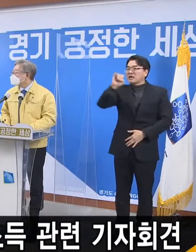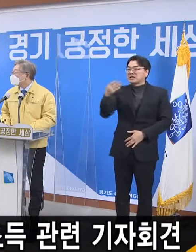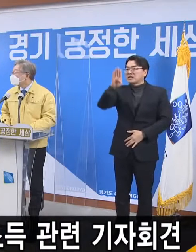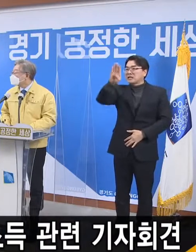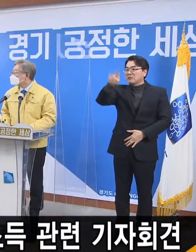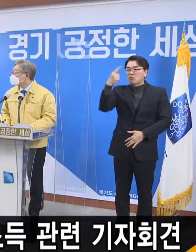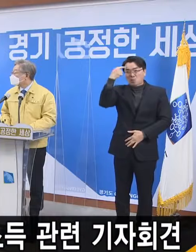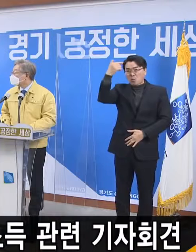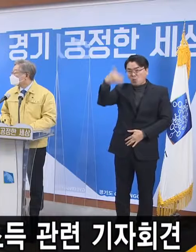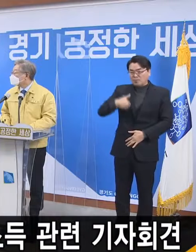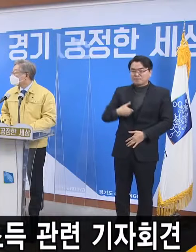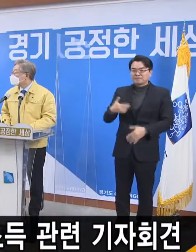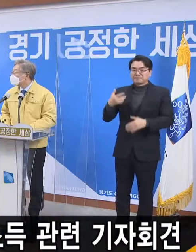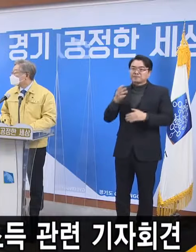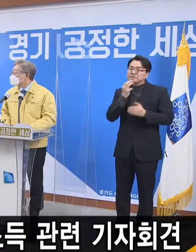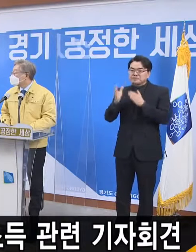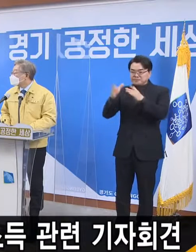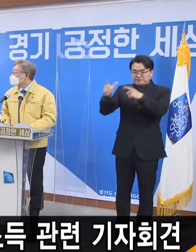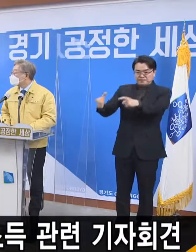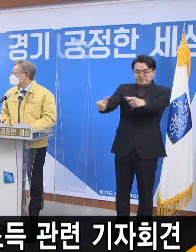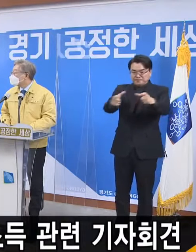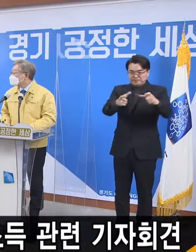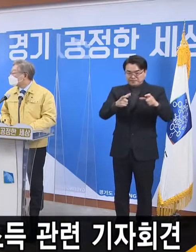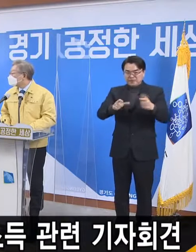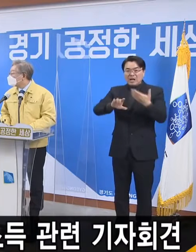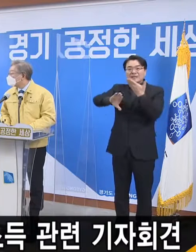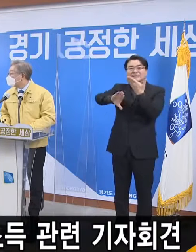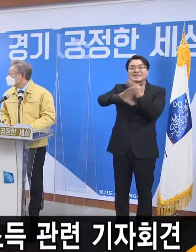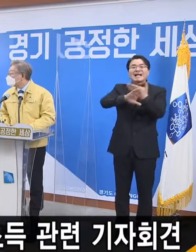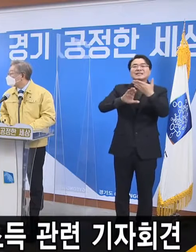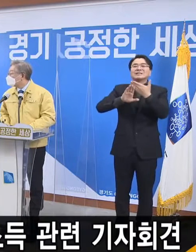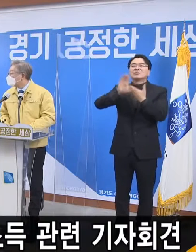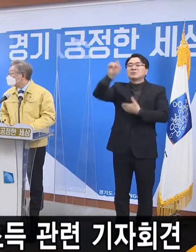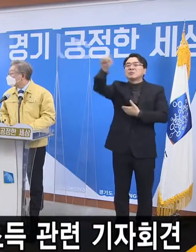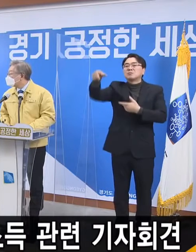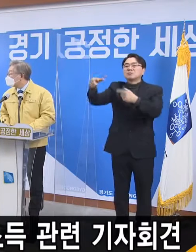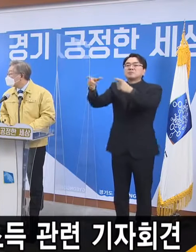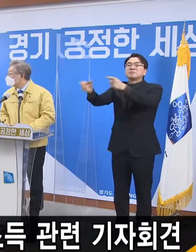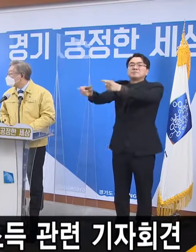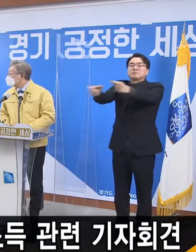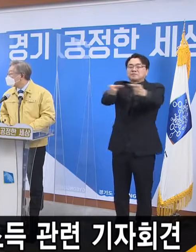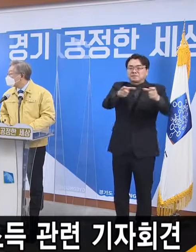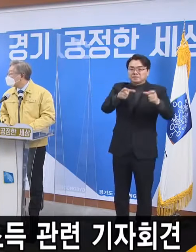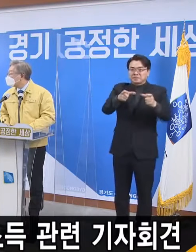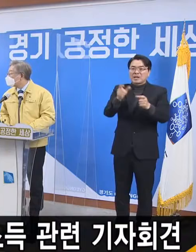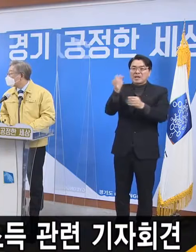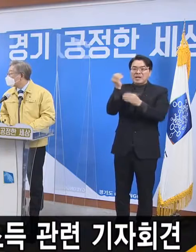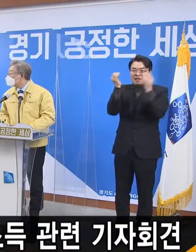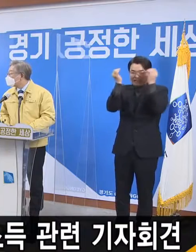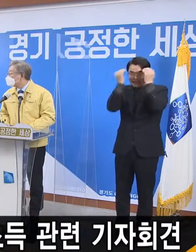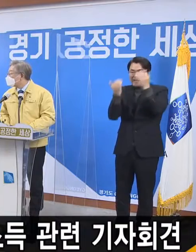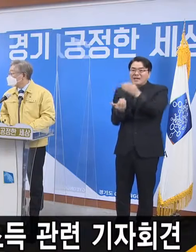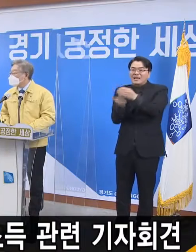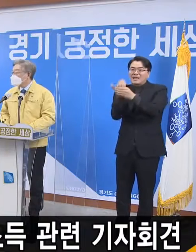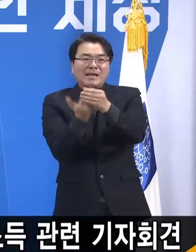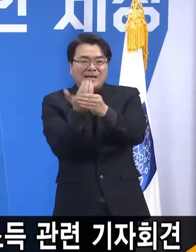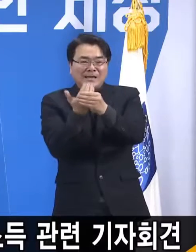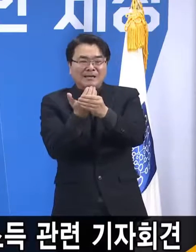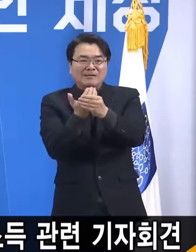기초단체와 타지역 지자체에서 재난기본소득을 추가 지급하는 현황에 대해서 질문하셨습니다.